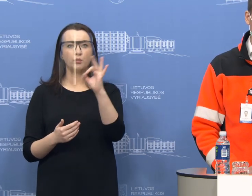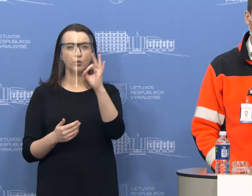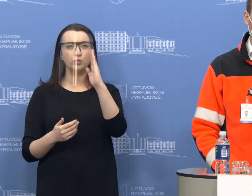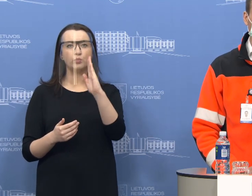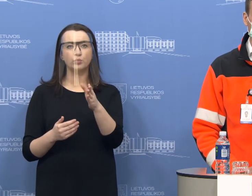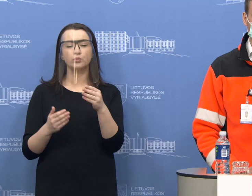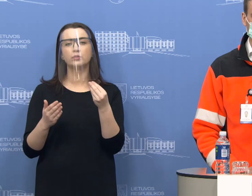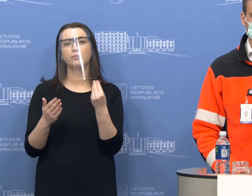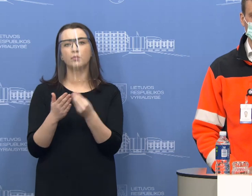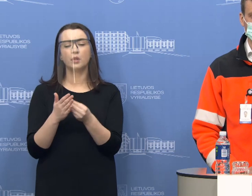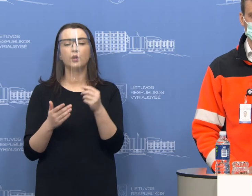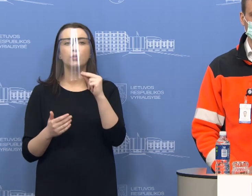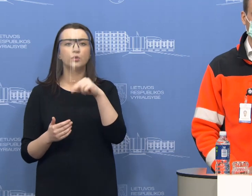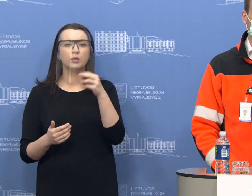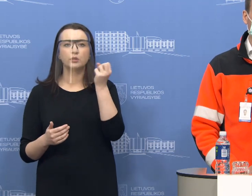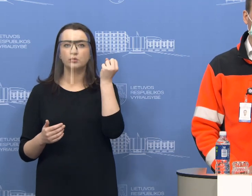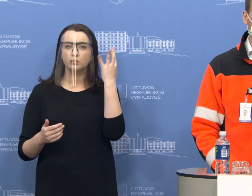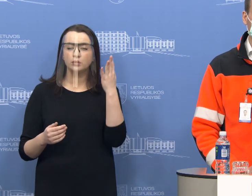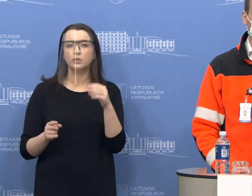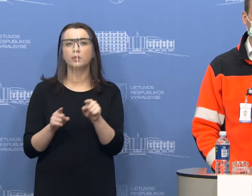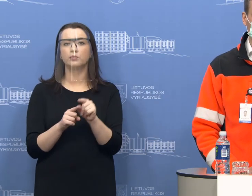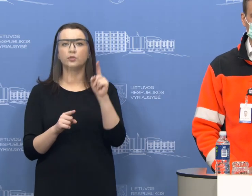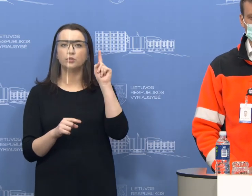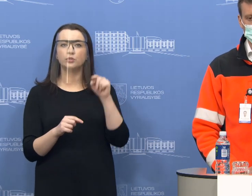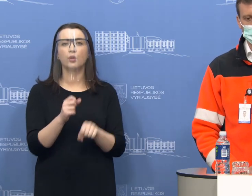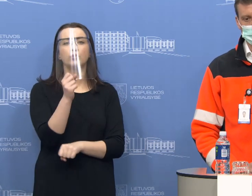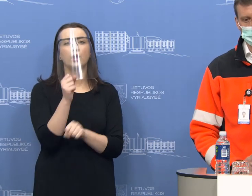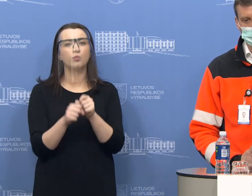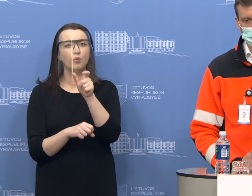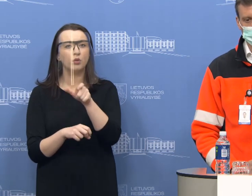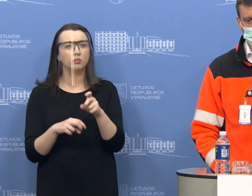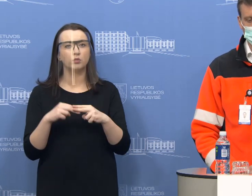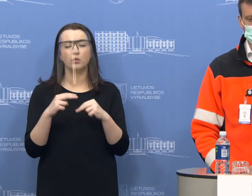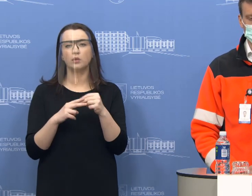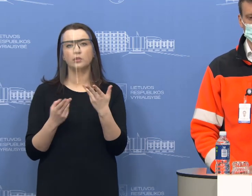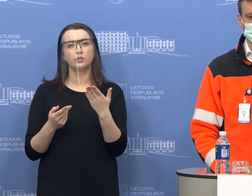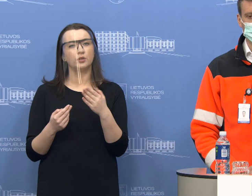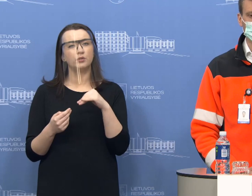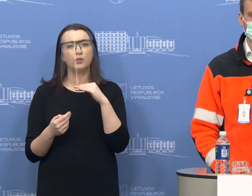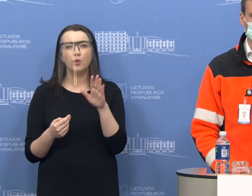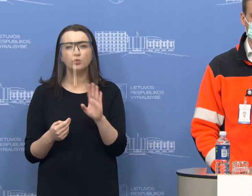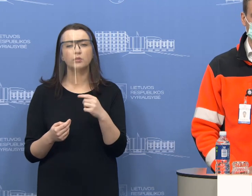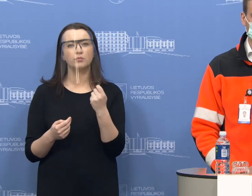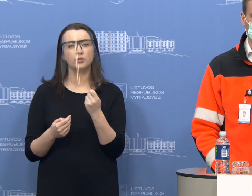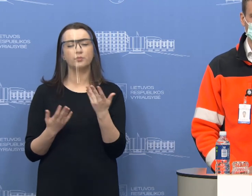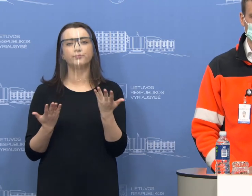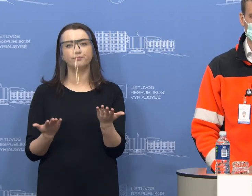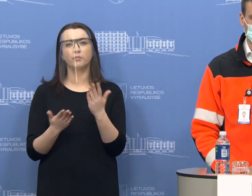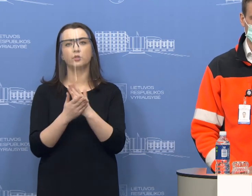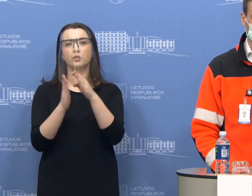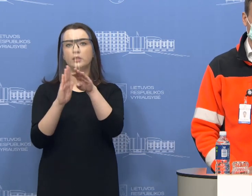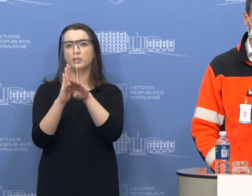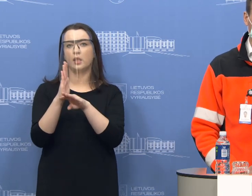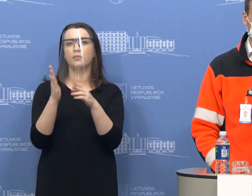puikiai suprantu ir žinau darbuotojų nuotaikas, kad, na, tai nėra pakankamas kiekis, tačiau kol kas įstatymu yra apie